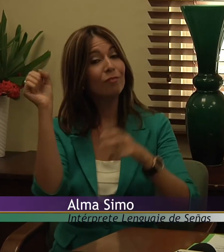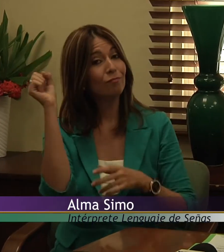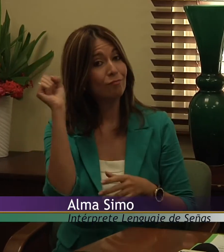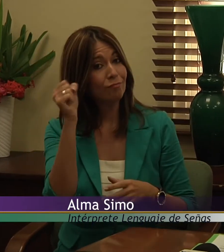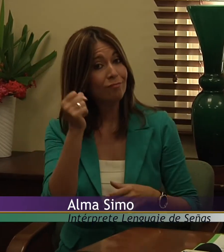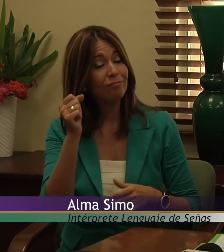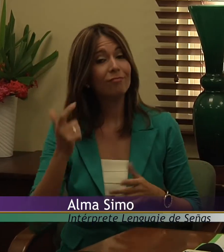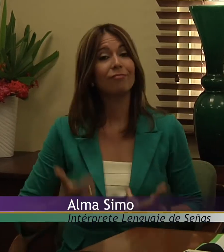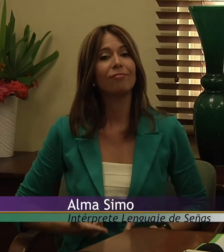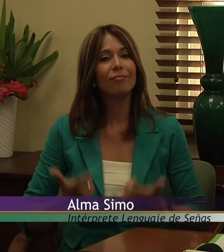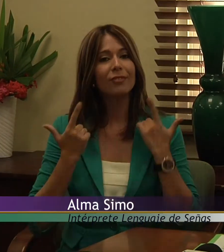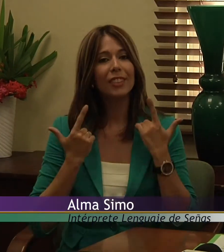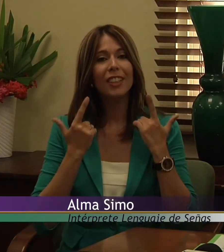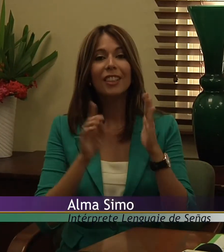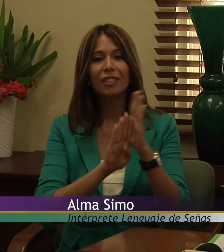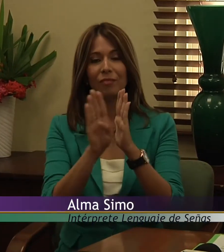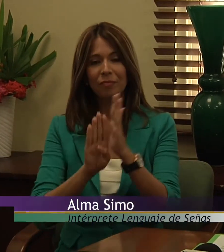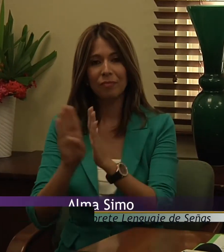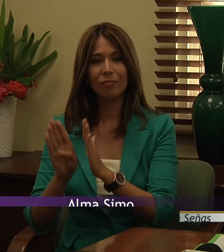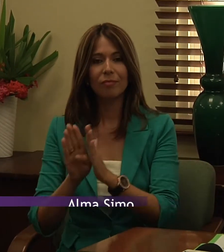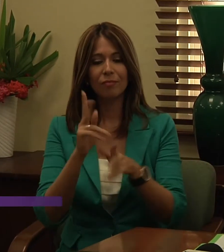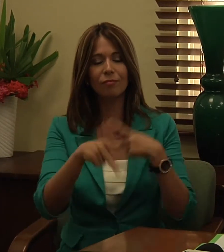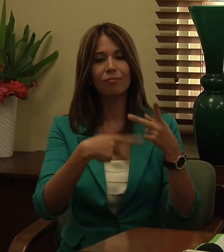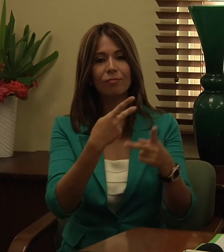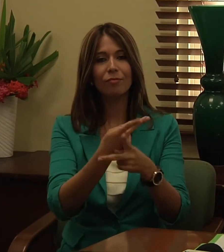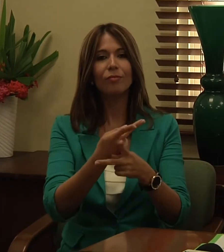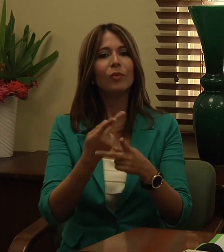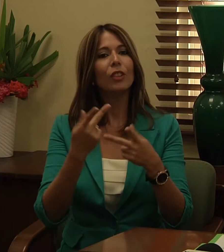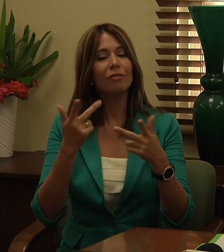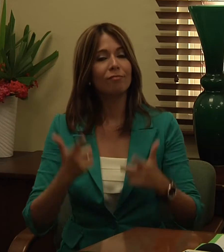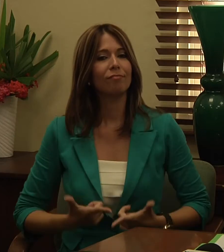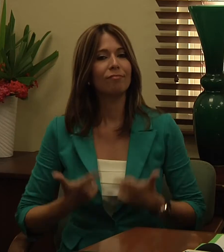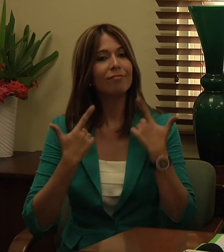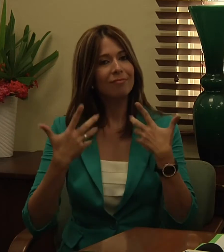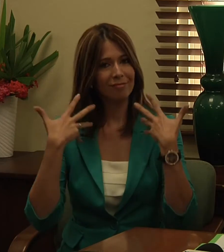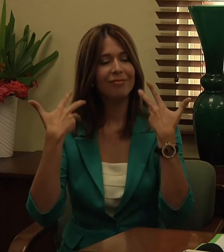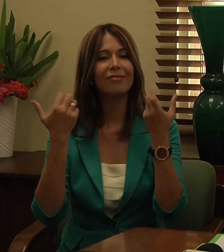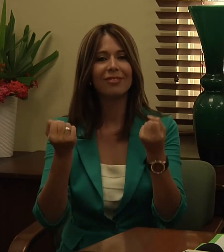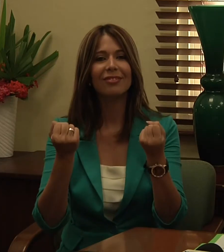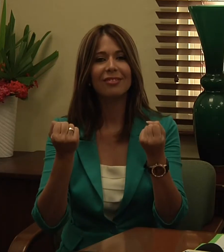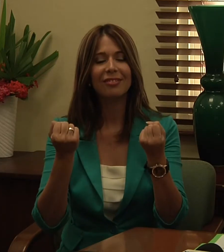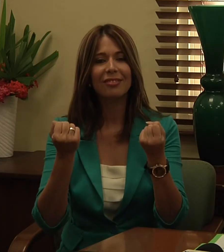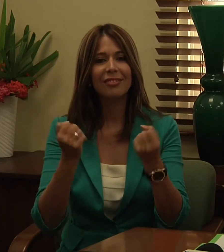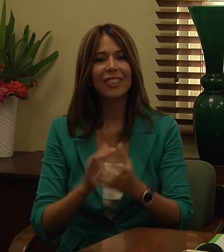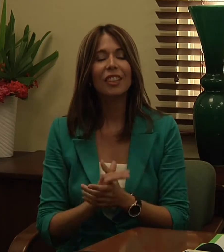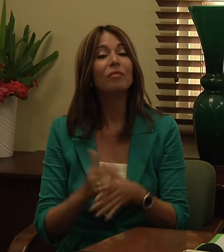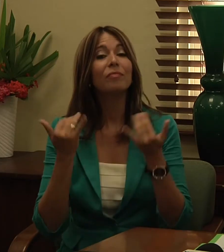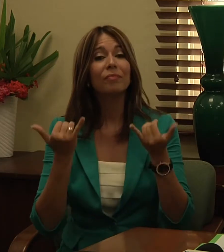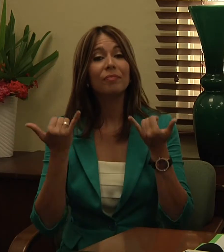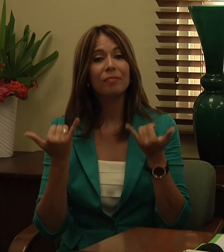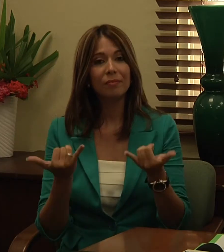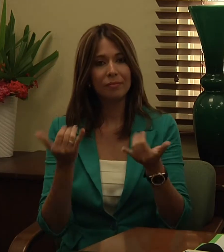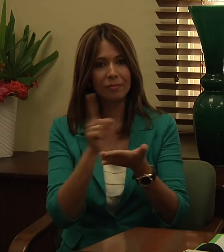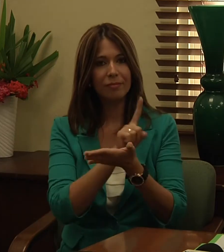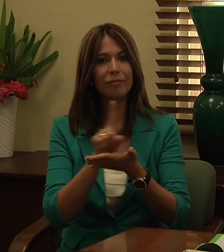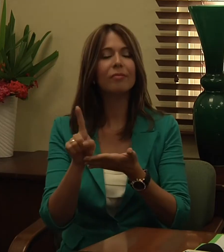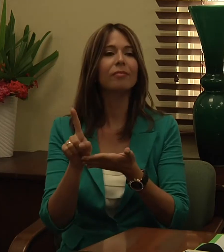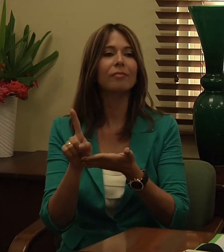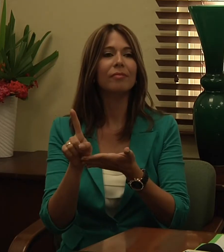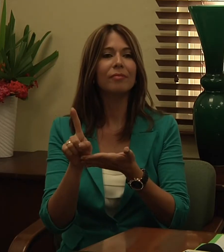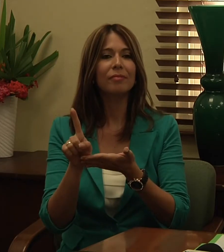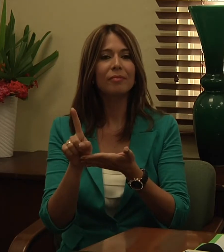desarrollando estilos de vida saludables. Esta semana nosotros estamos asegurándonos